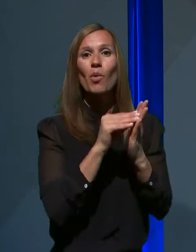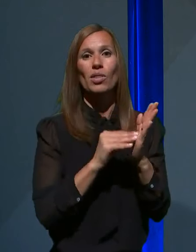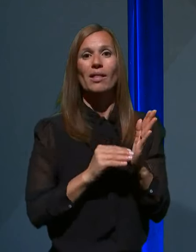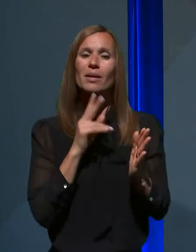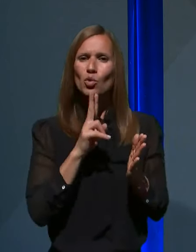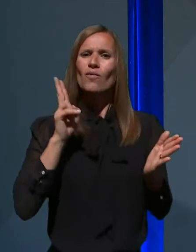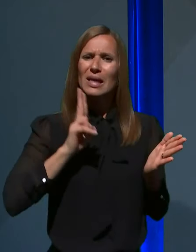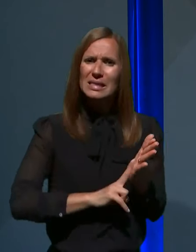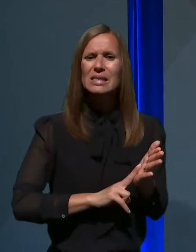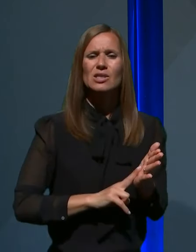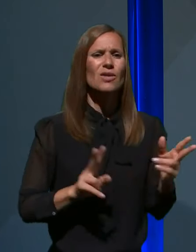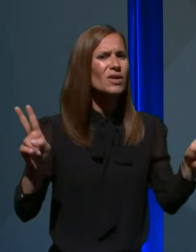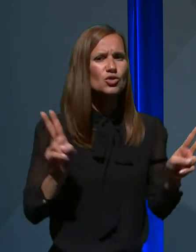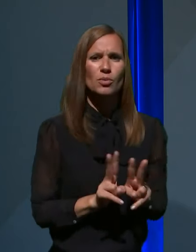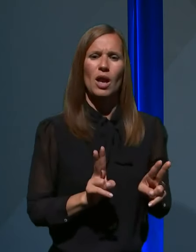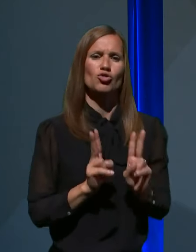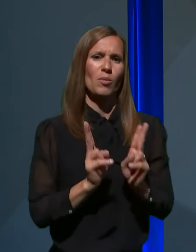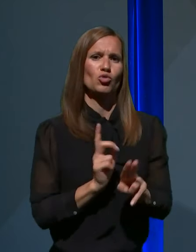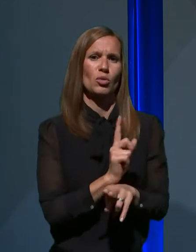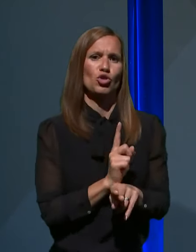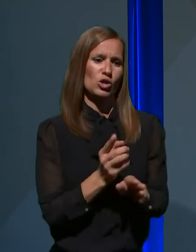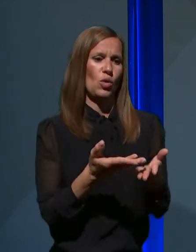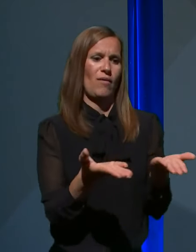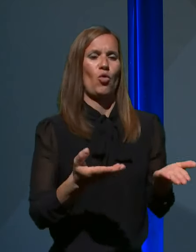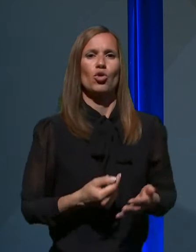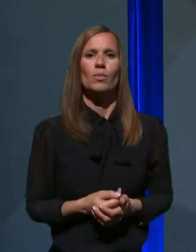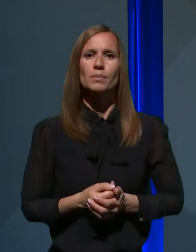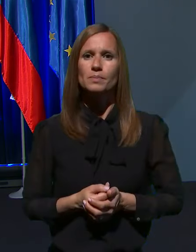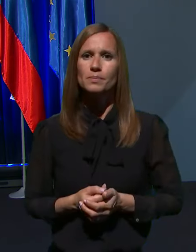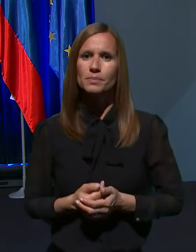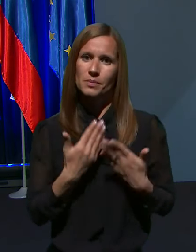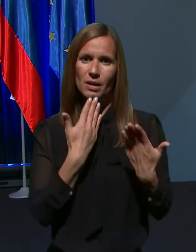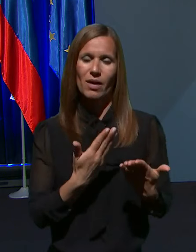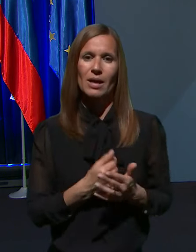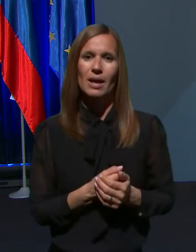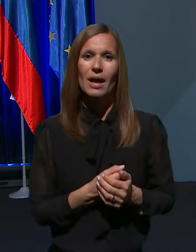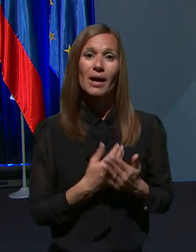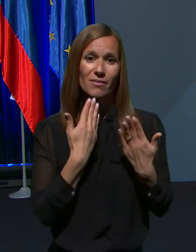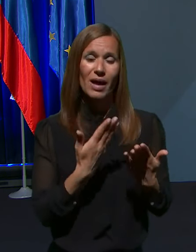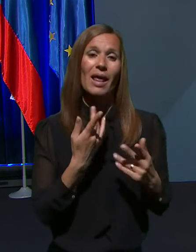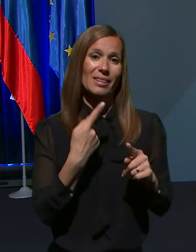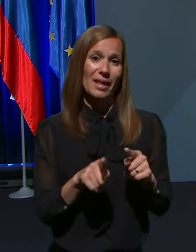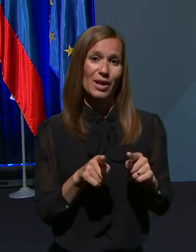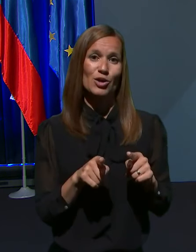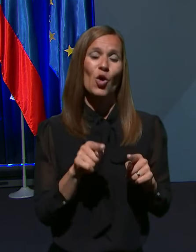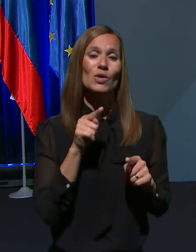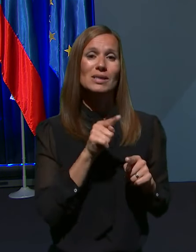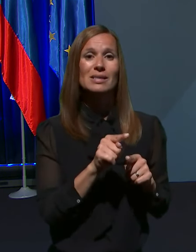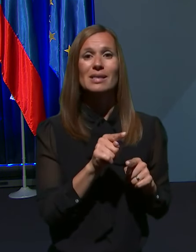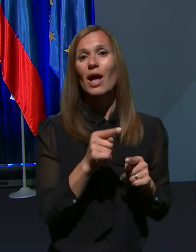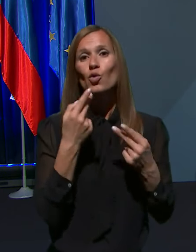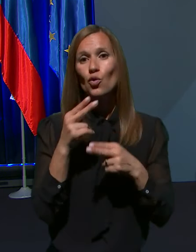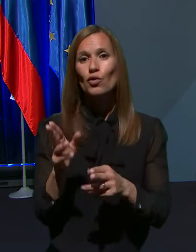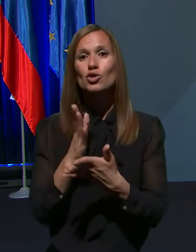voljo v najkrajšem možnem času. Hvala lepa delno ste novinar, ki Nini